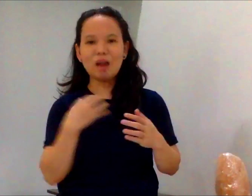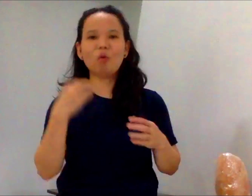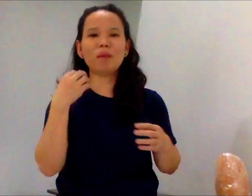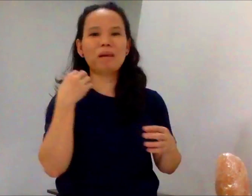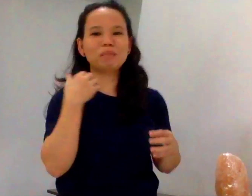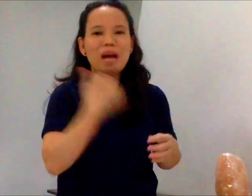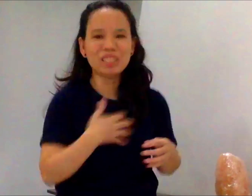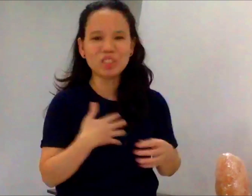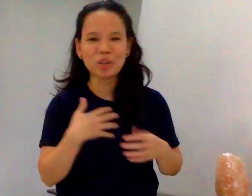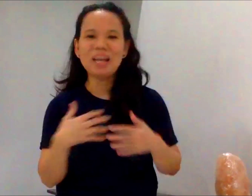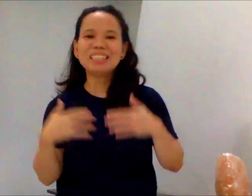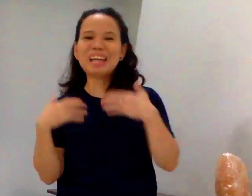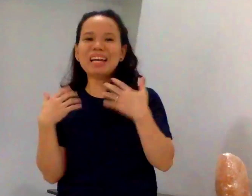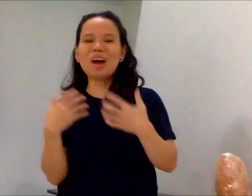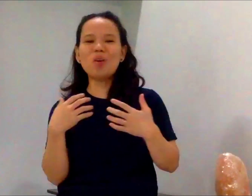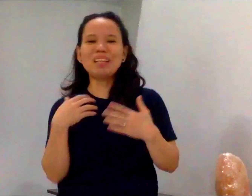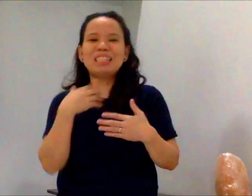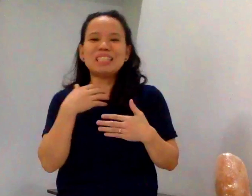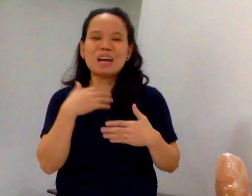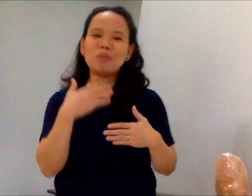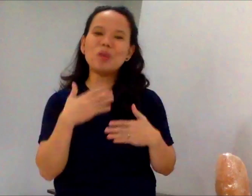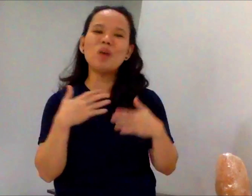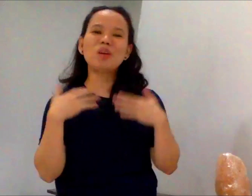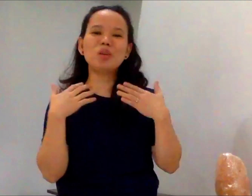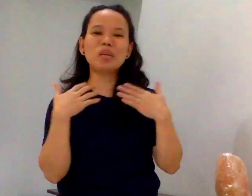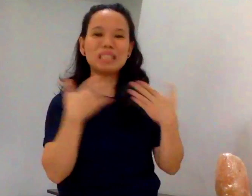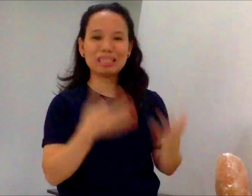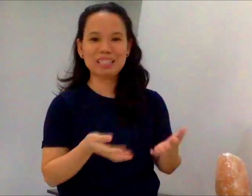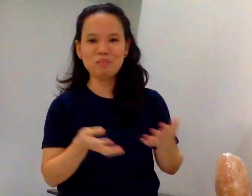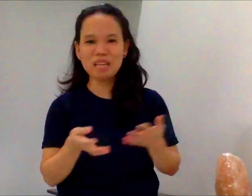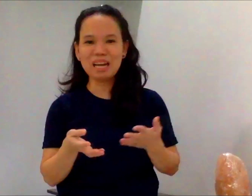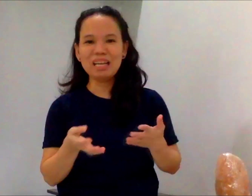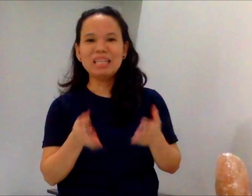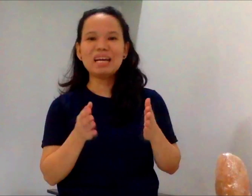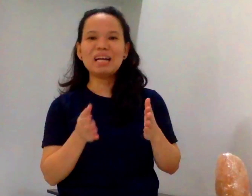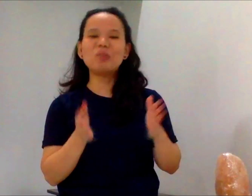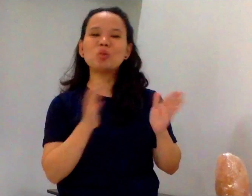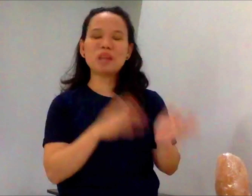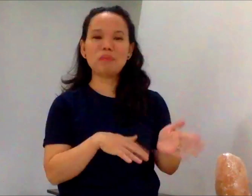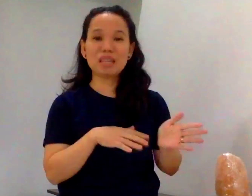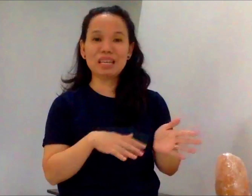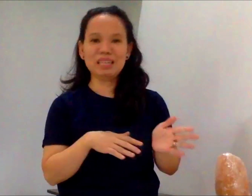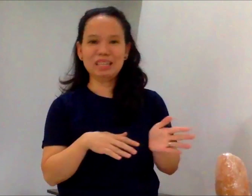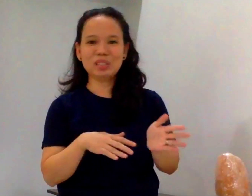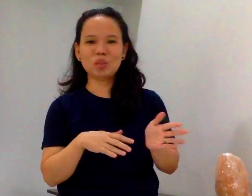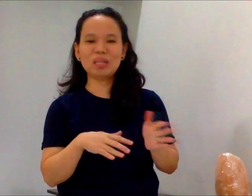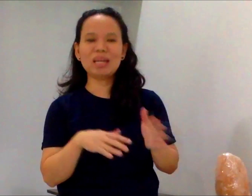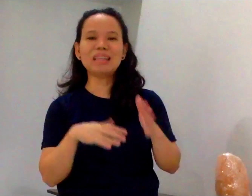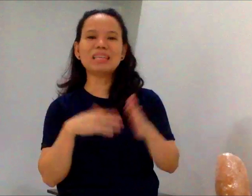Ako ay plant manager. Dahil ako ang nagsasabi kung ano yung itatanim niya na gusto namin kainin. So, nagaantay